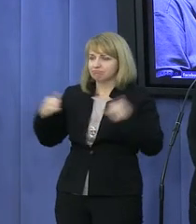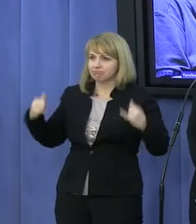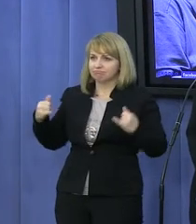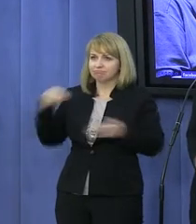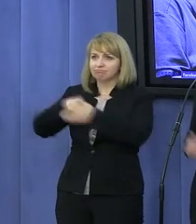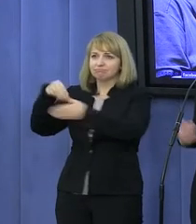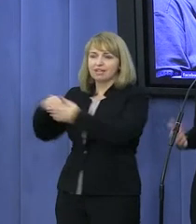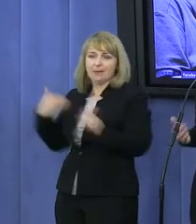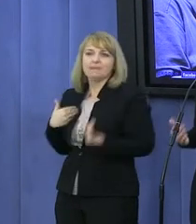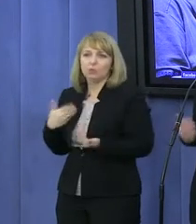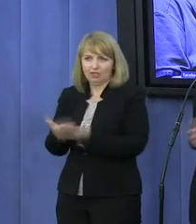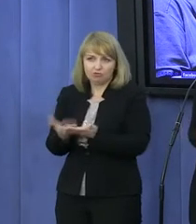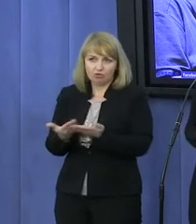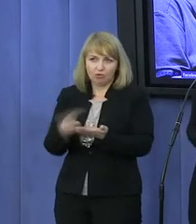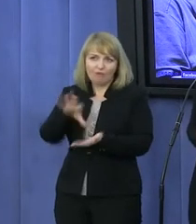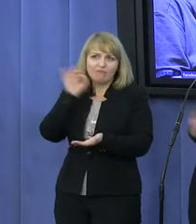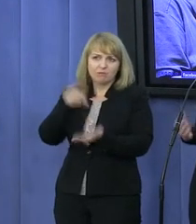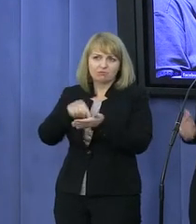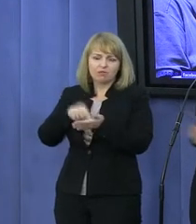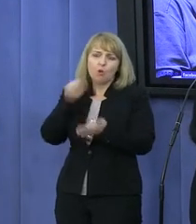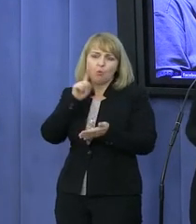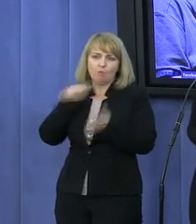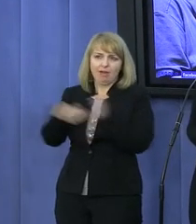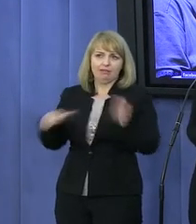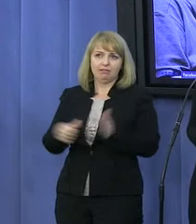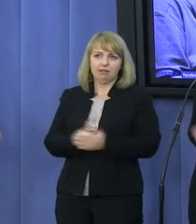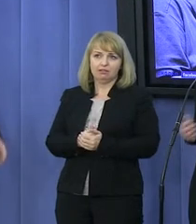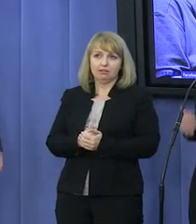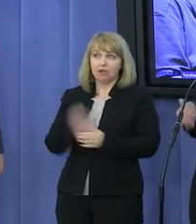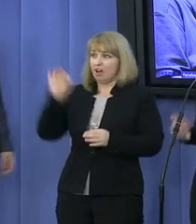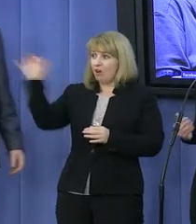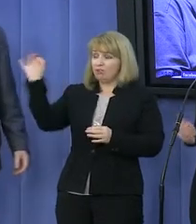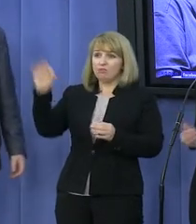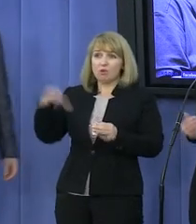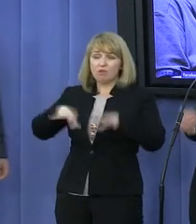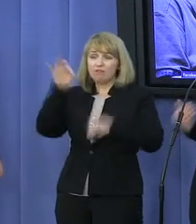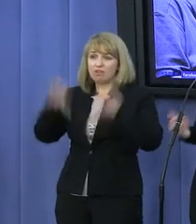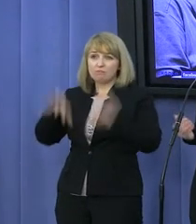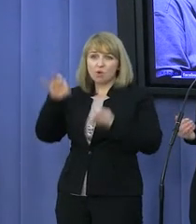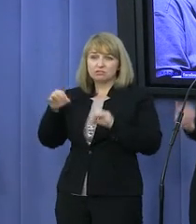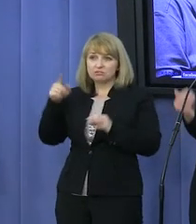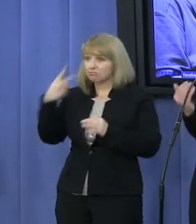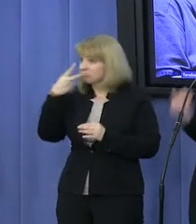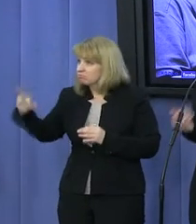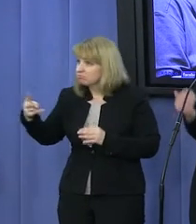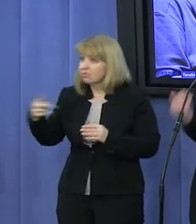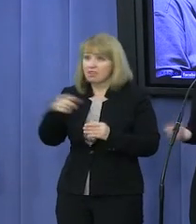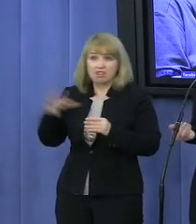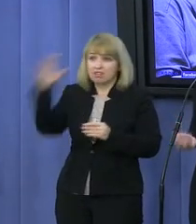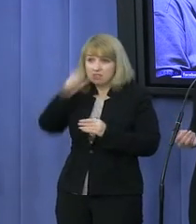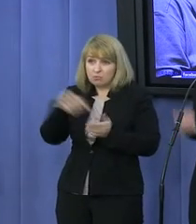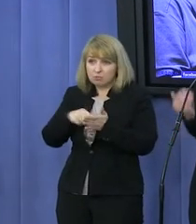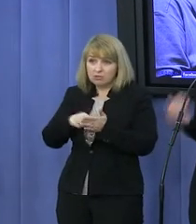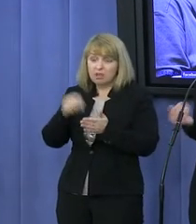pytanie, co Donald Tusk czyni ze swoim elektoratem, ponieważ ewidentnie zapomina o znacznej części obywatelek i